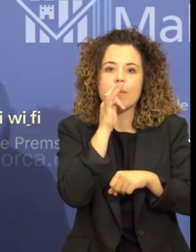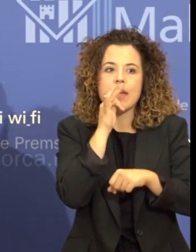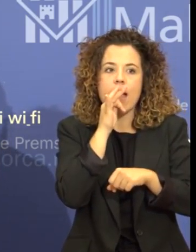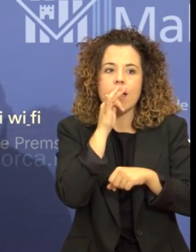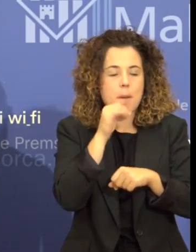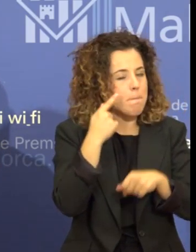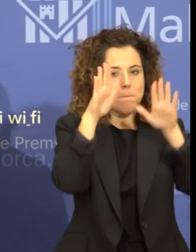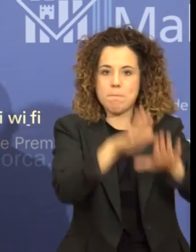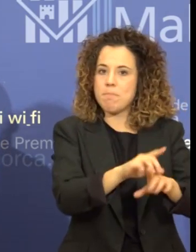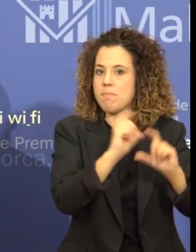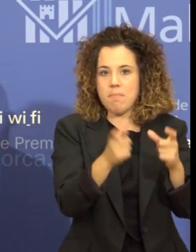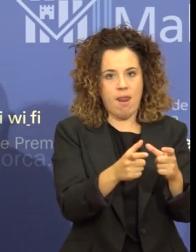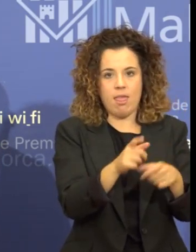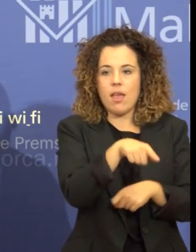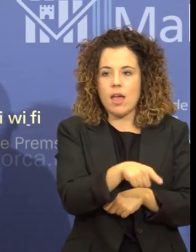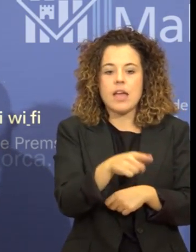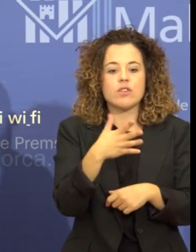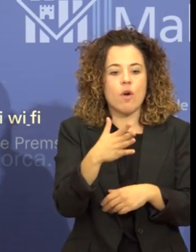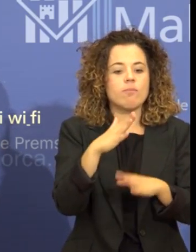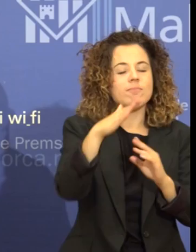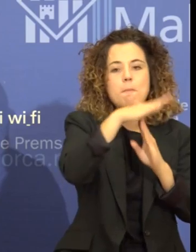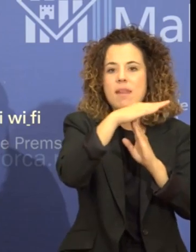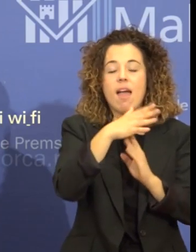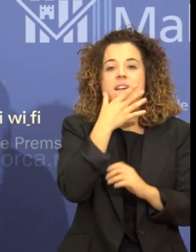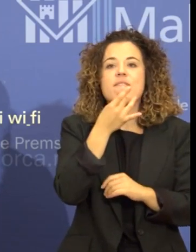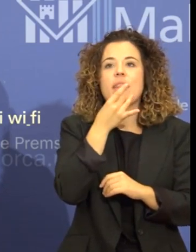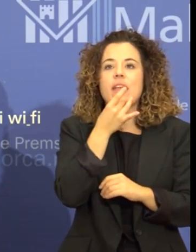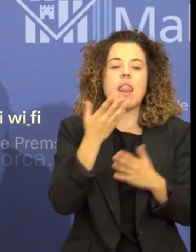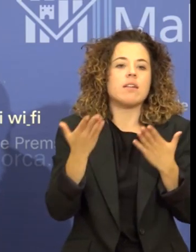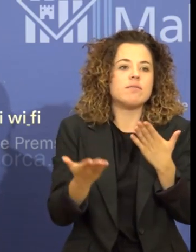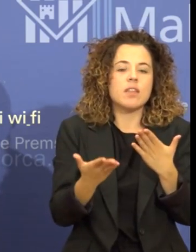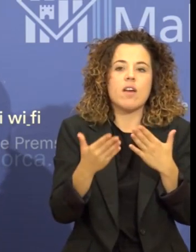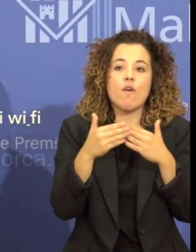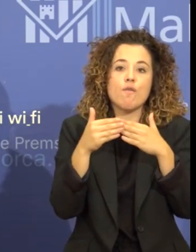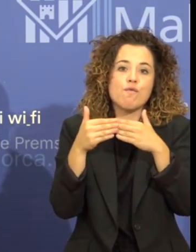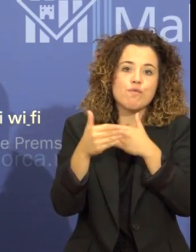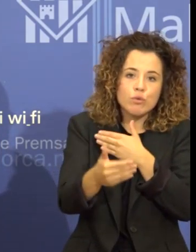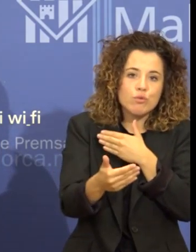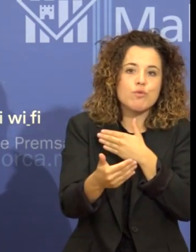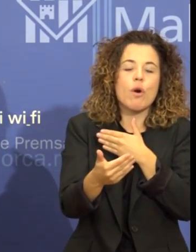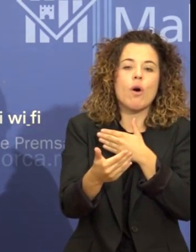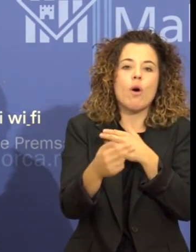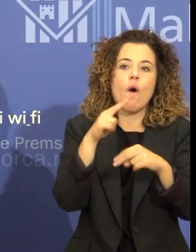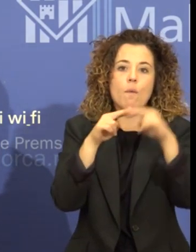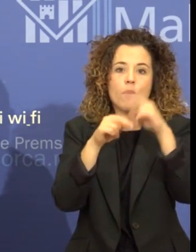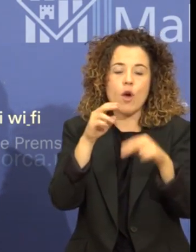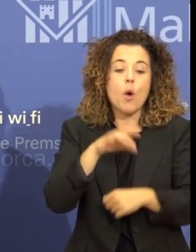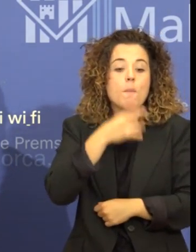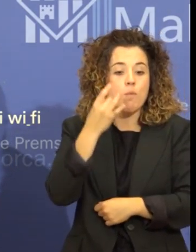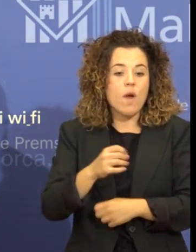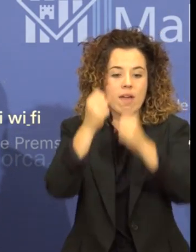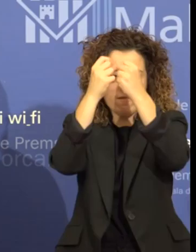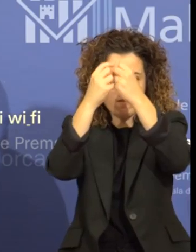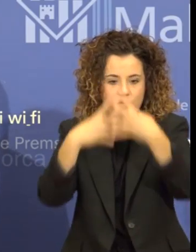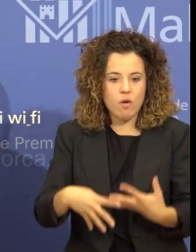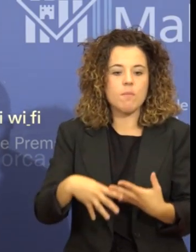això facilita molt més que en posterioritat s'puguin demolir o fins i tot